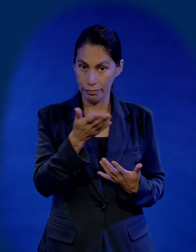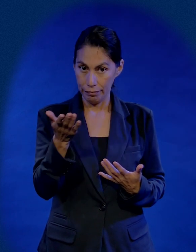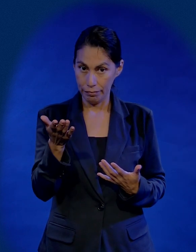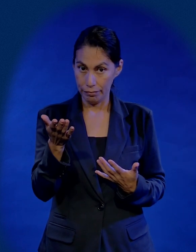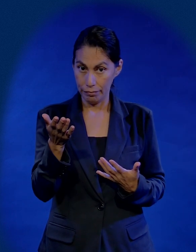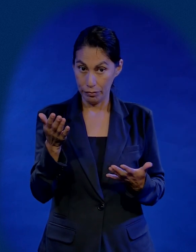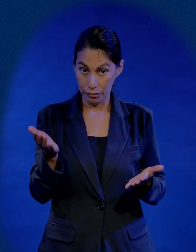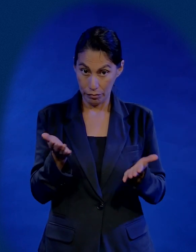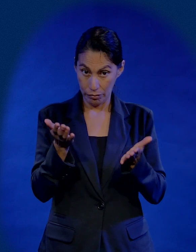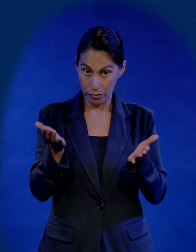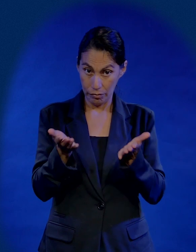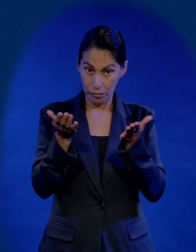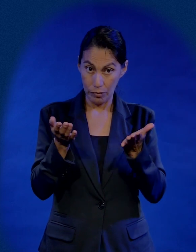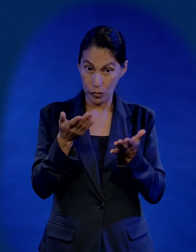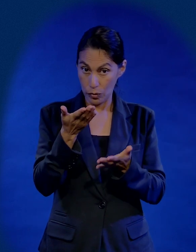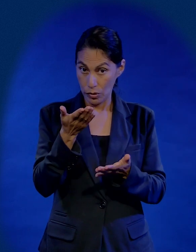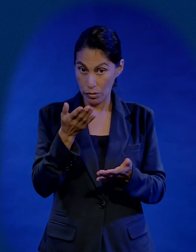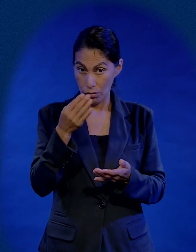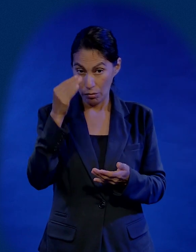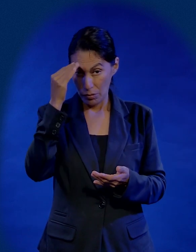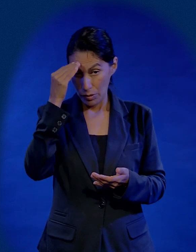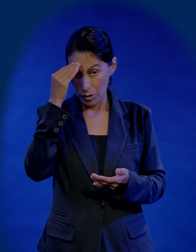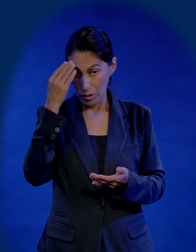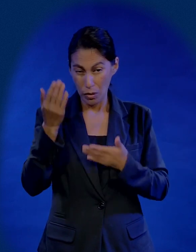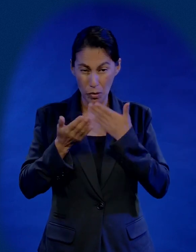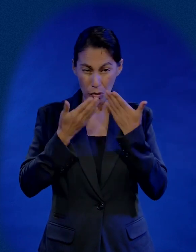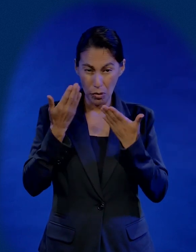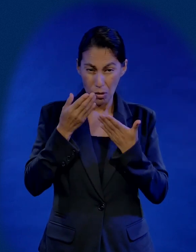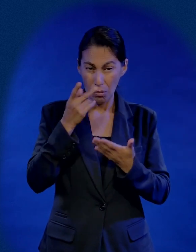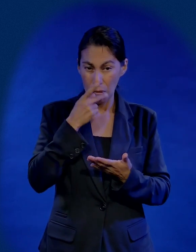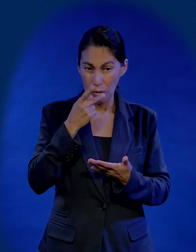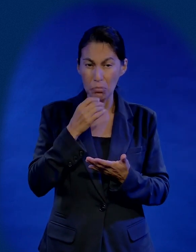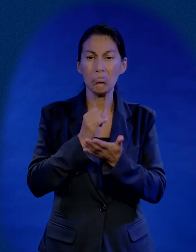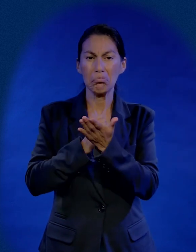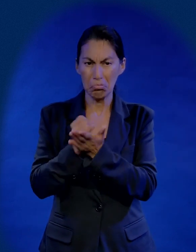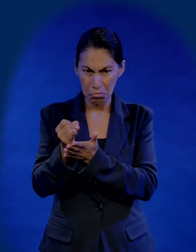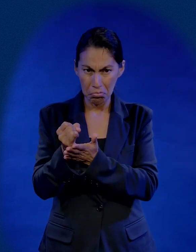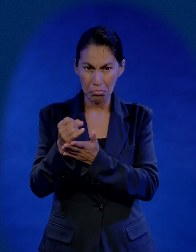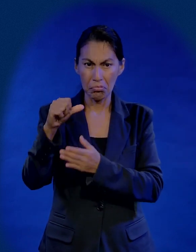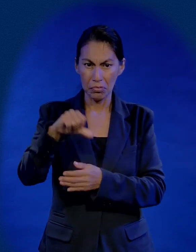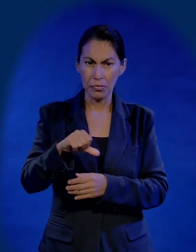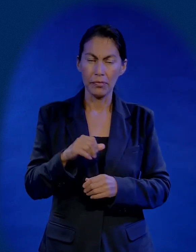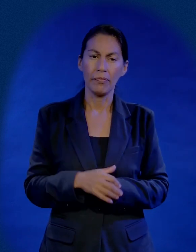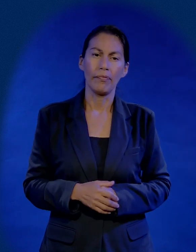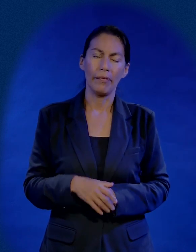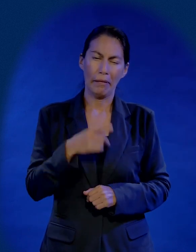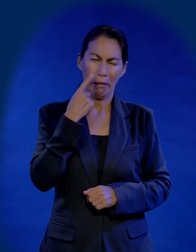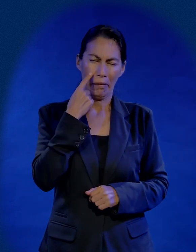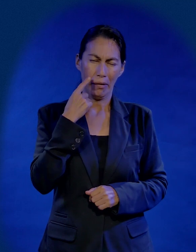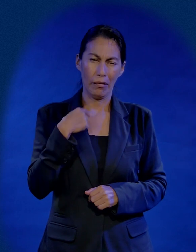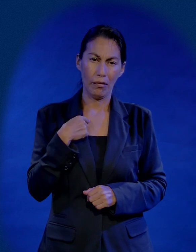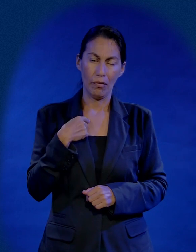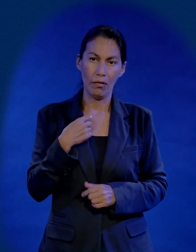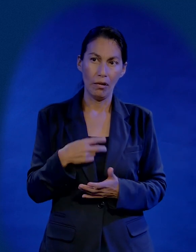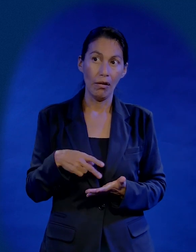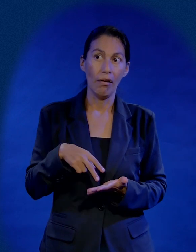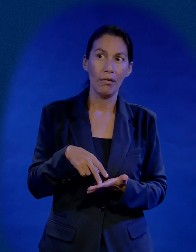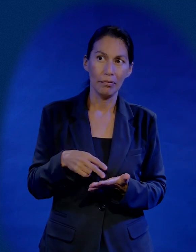así que yo les animo si usted ha pensado en estudiar para el ministerio para ser un pastor decídalo hoy en el Señor mire yo